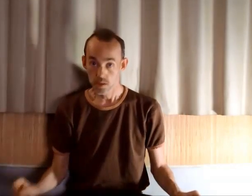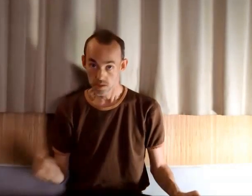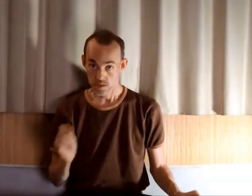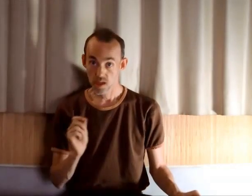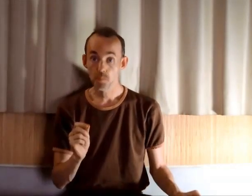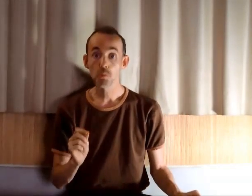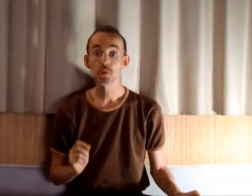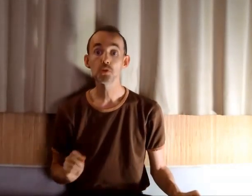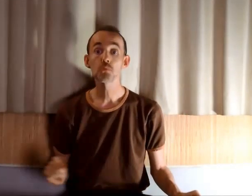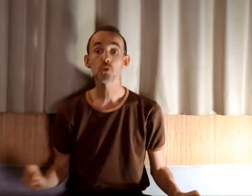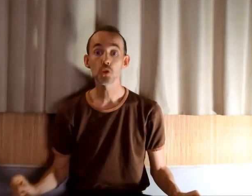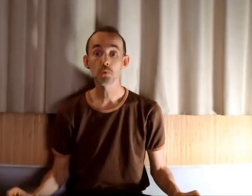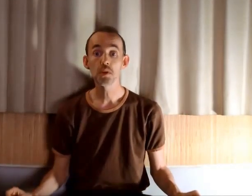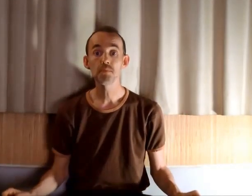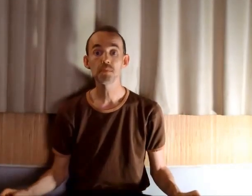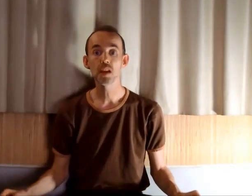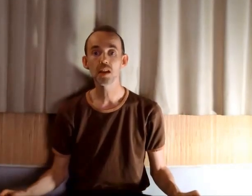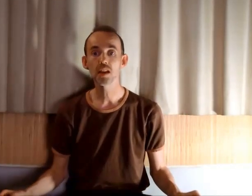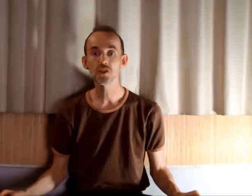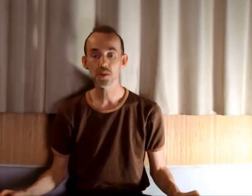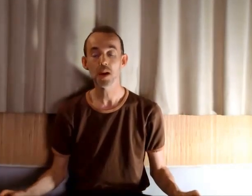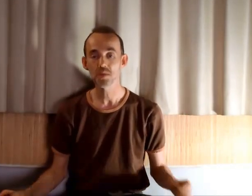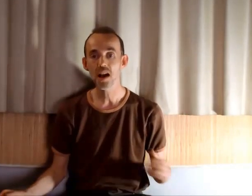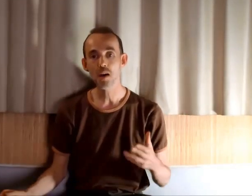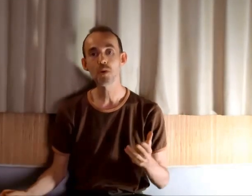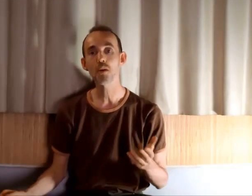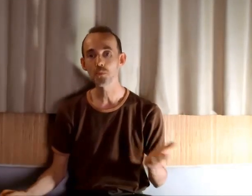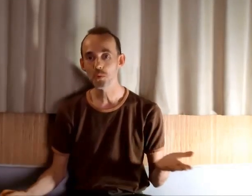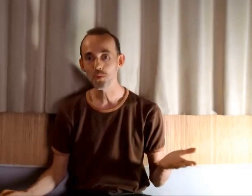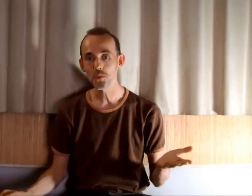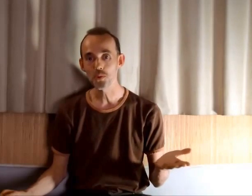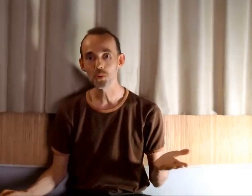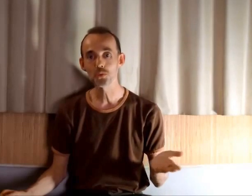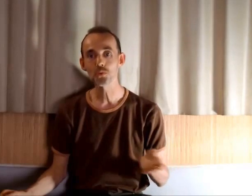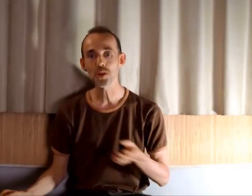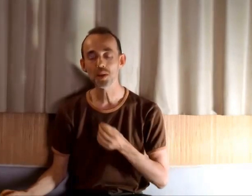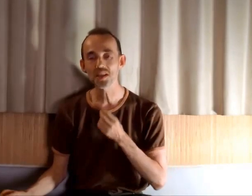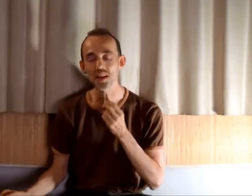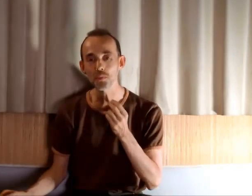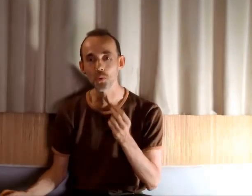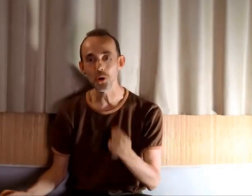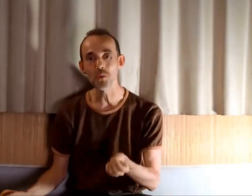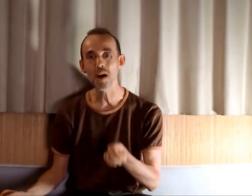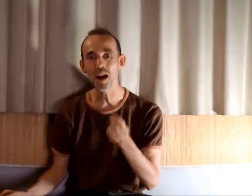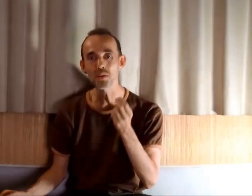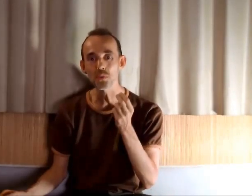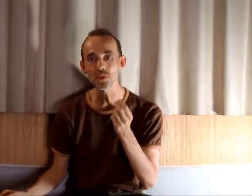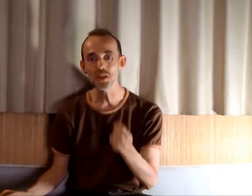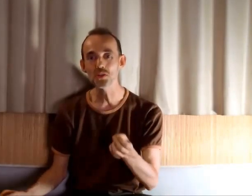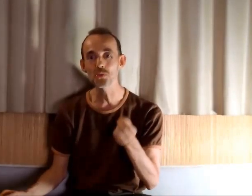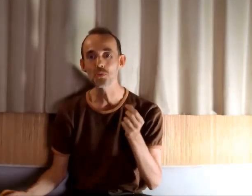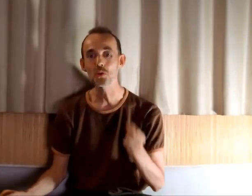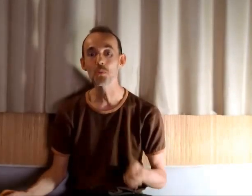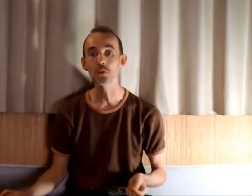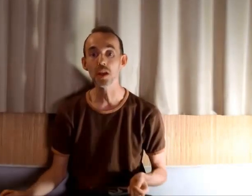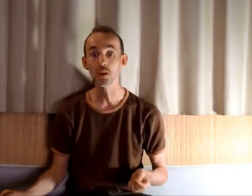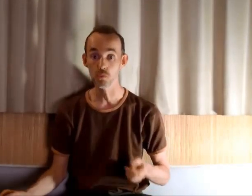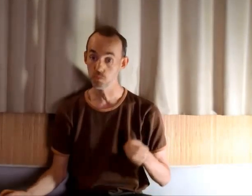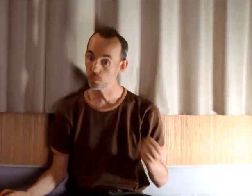C'est la proposition pour aujourd'hui, et j'aimerais bien avoir vos retours, j'apprécierais vos remarques, vos questions, vos commentaires, que vous